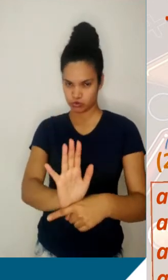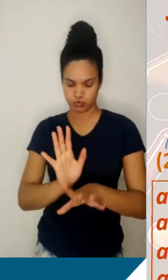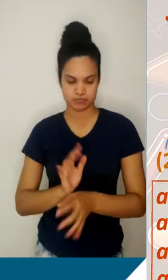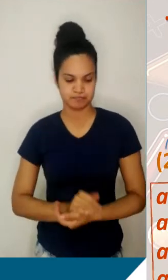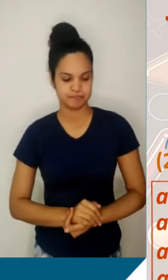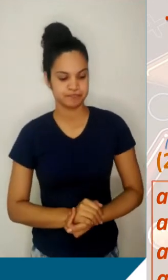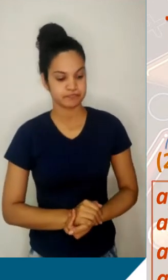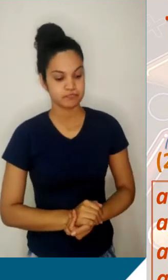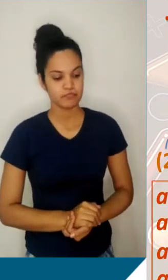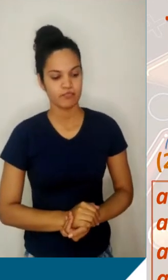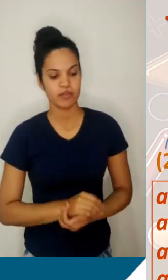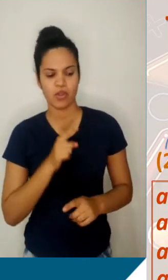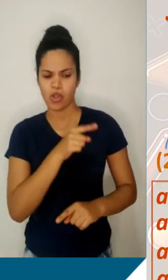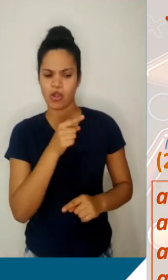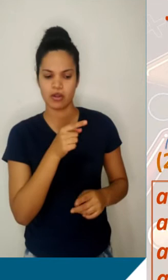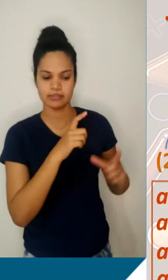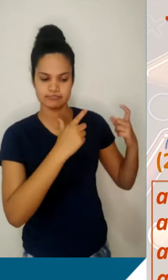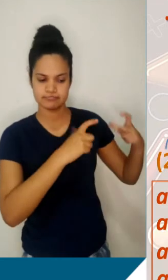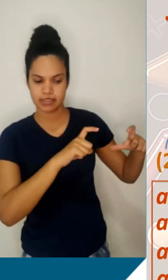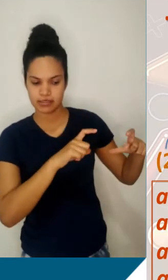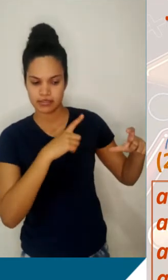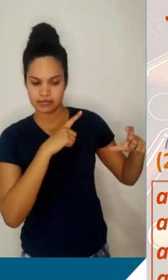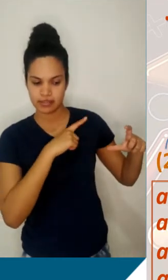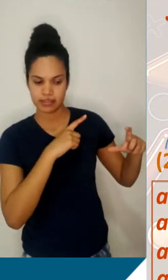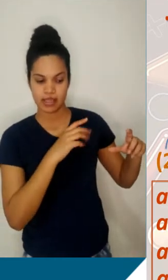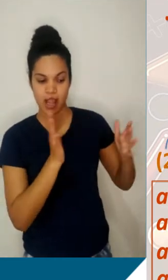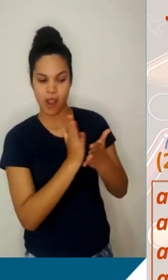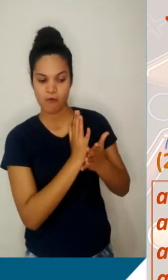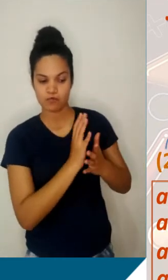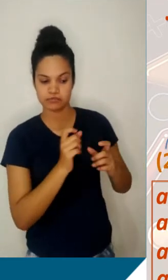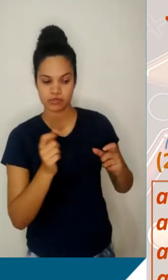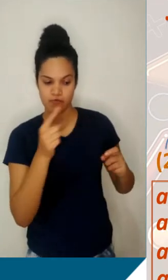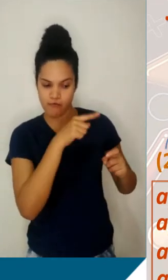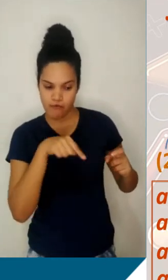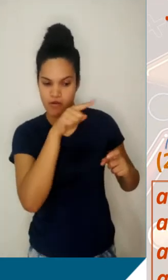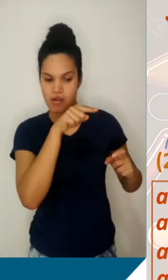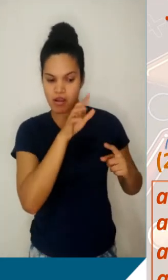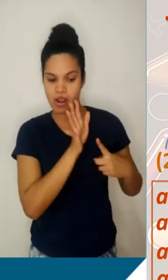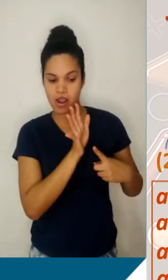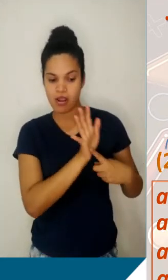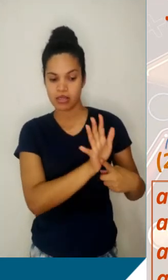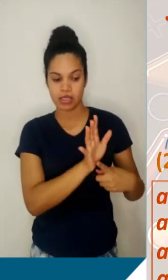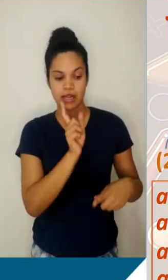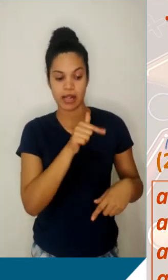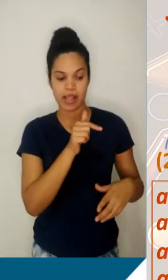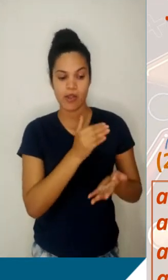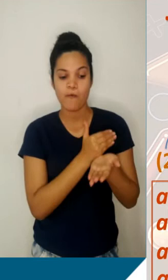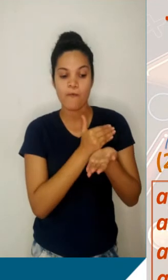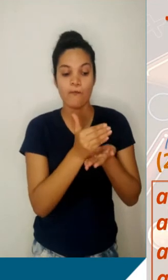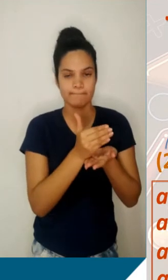olhada nesse quadrinho aqui do lado. Os termos que eu vou destacar agora para vocês foram sempre os termos de partida. Nós sempre